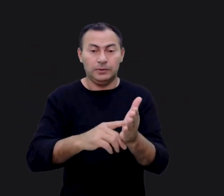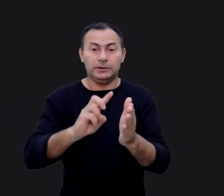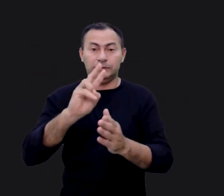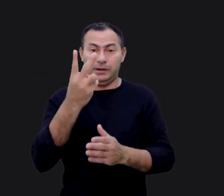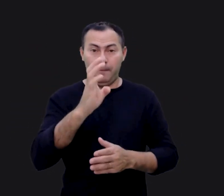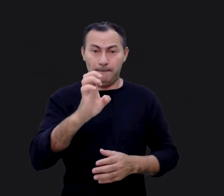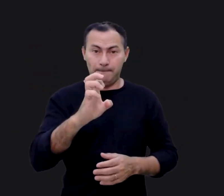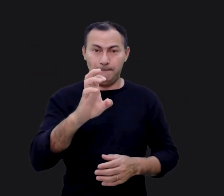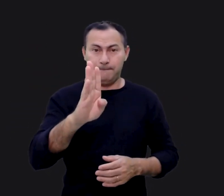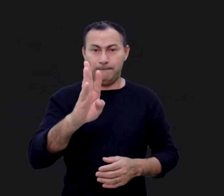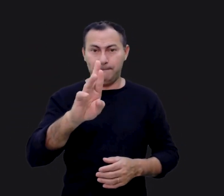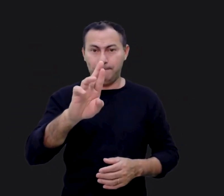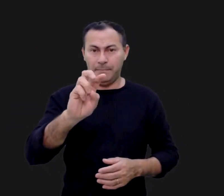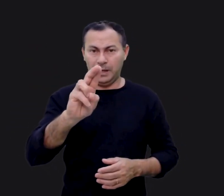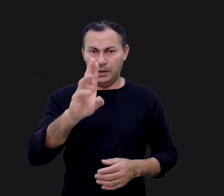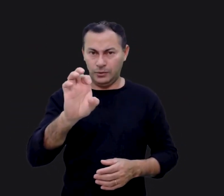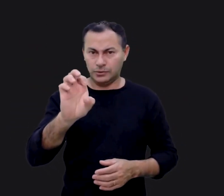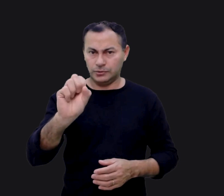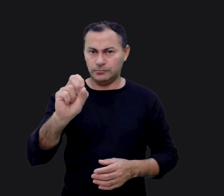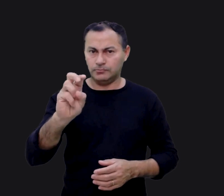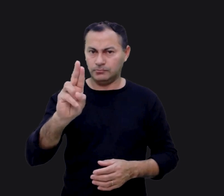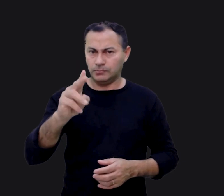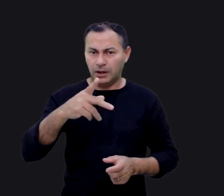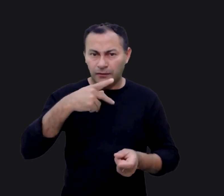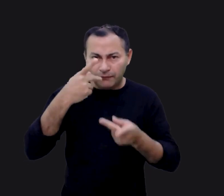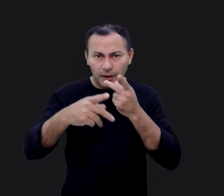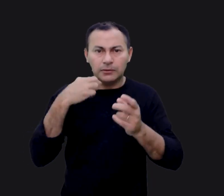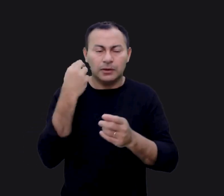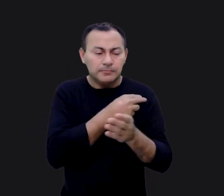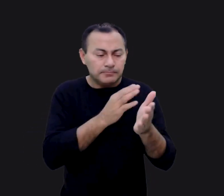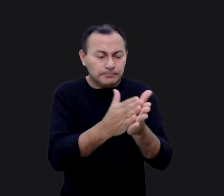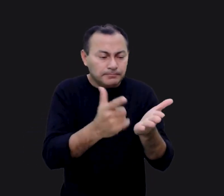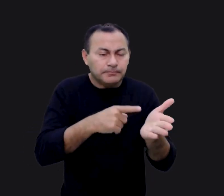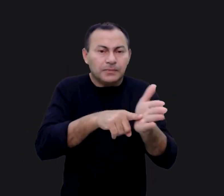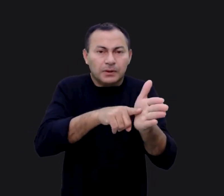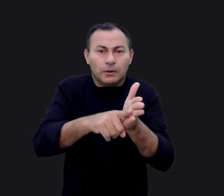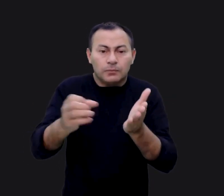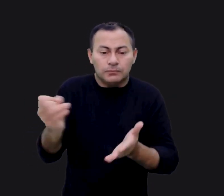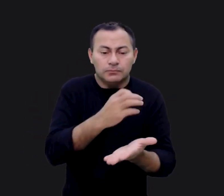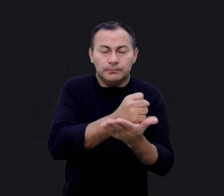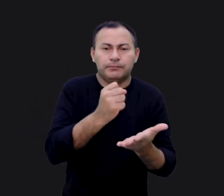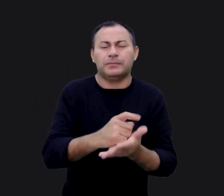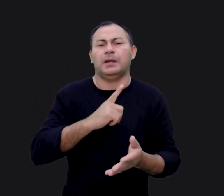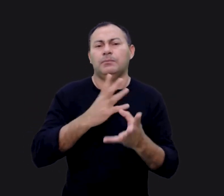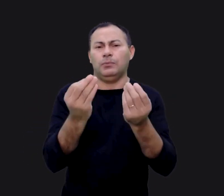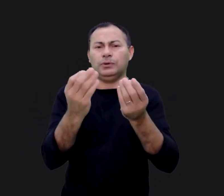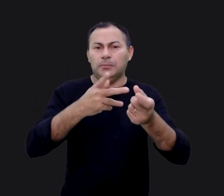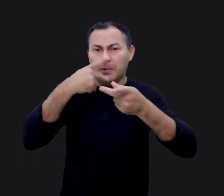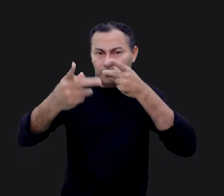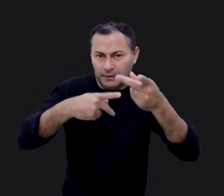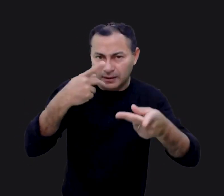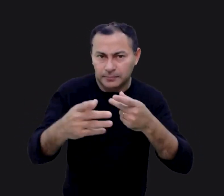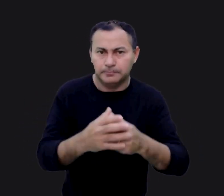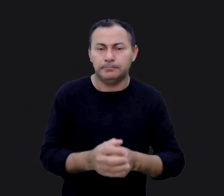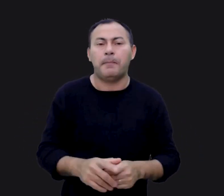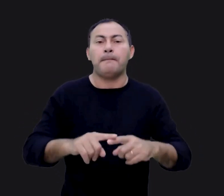respostas juntas para nós. Quando chegarmos no livro de Hebreus, com a nossa pesquisa do Novo Testamento, teremos muito a falar sobre isso.